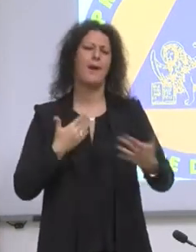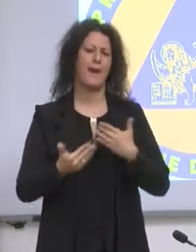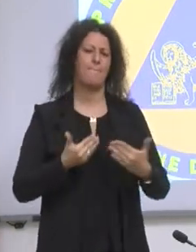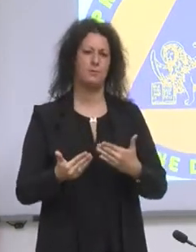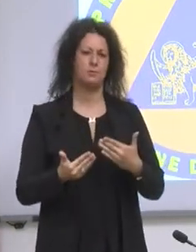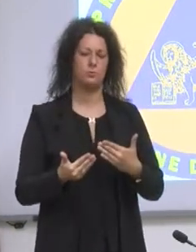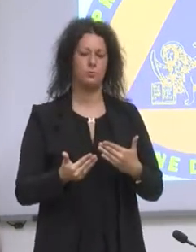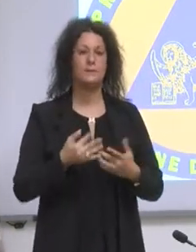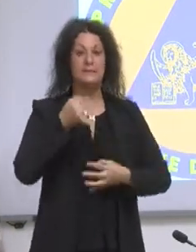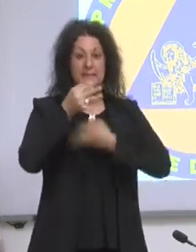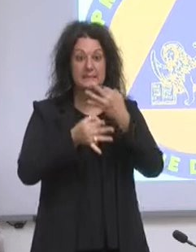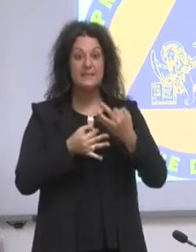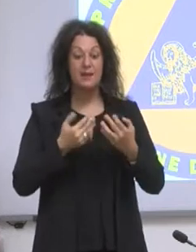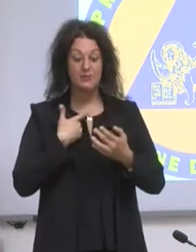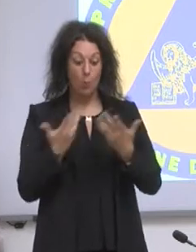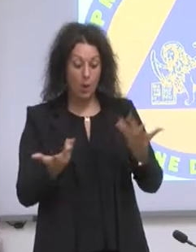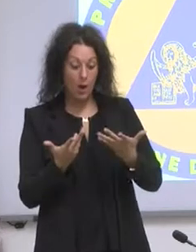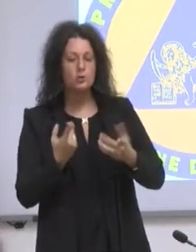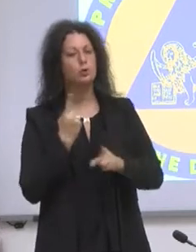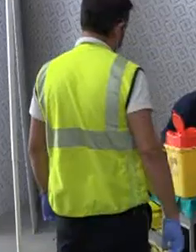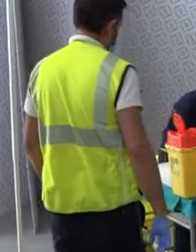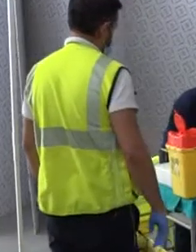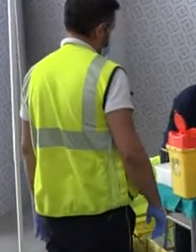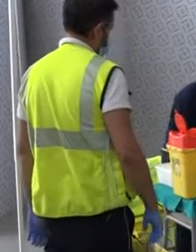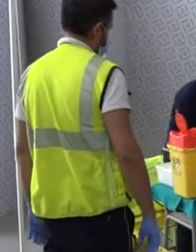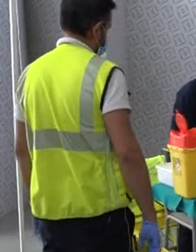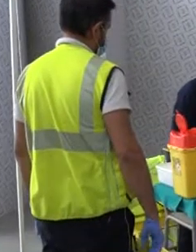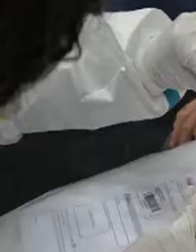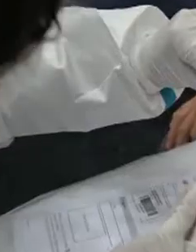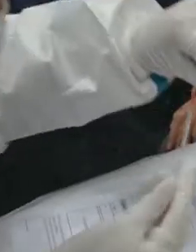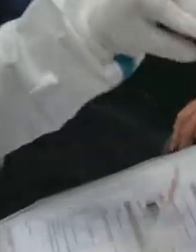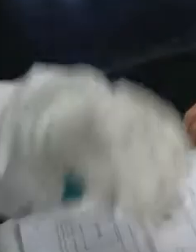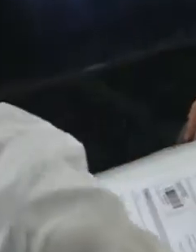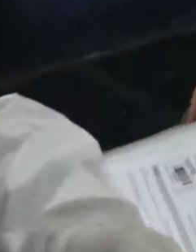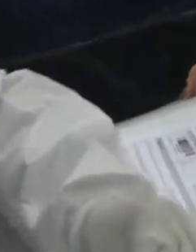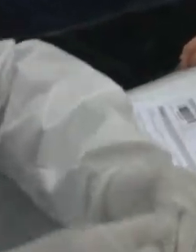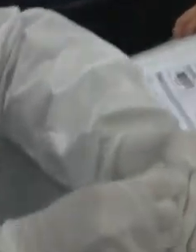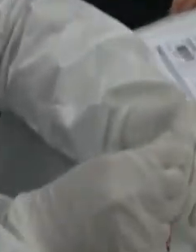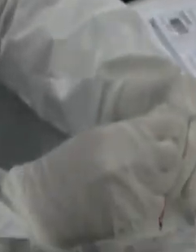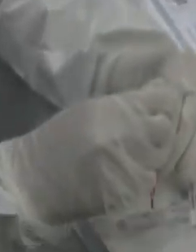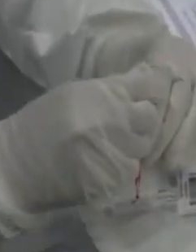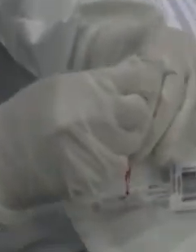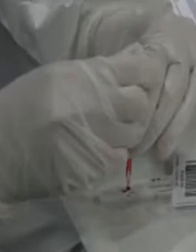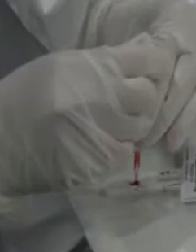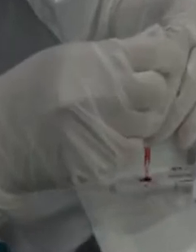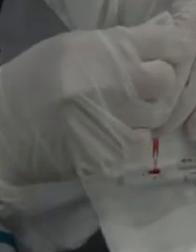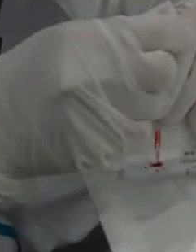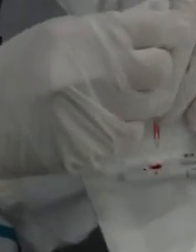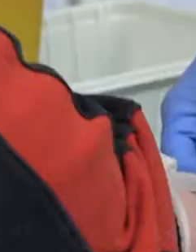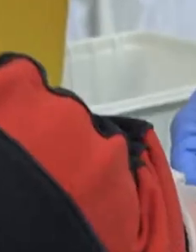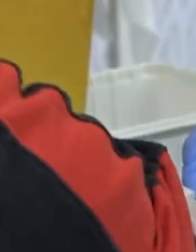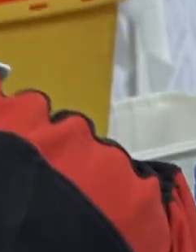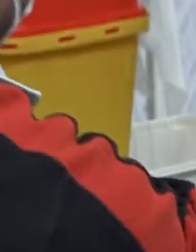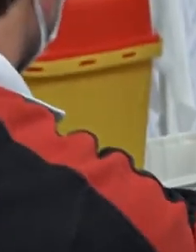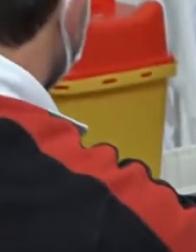nel senso che nel momento in c da fare un test bisogna intervenire velocemente. Un aiuto potrebbe arrivare dai test salivari in corso di validazione, utili